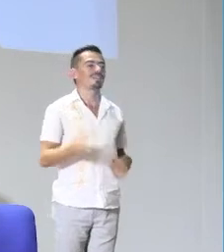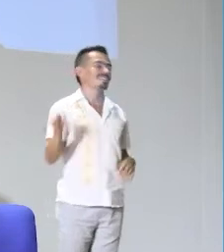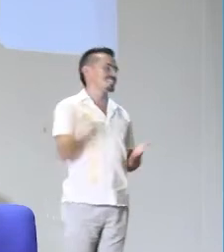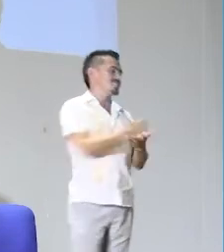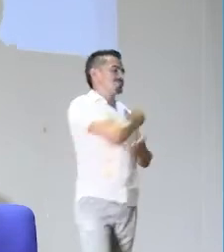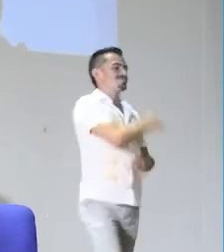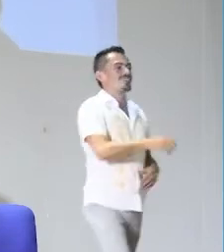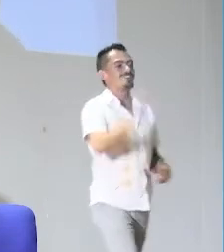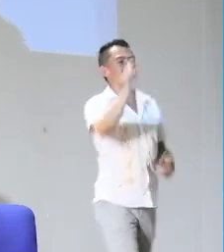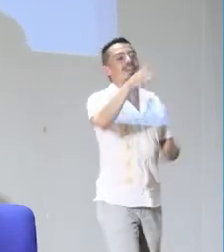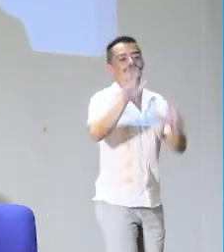el libro.